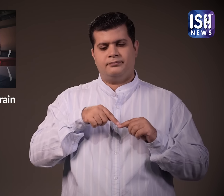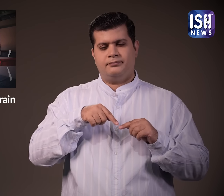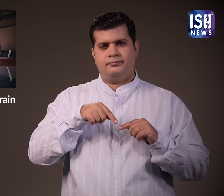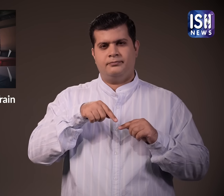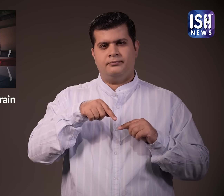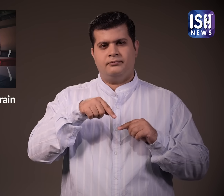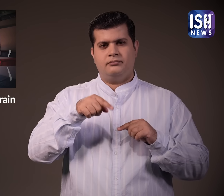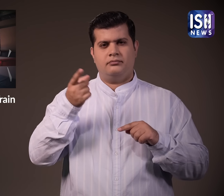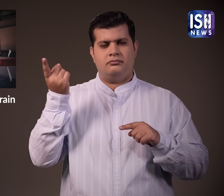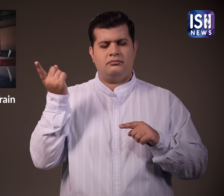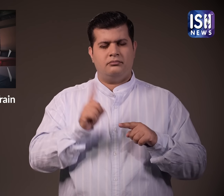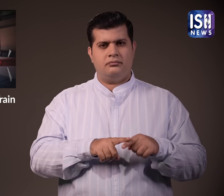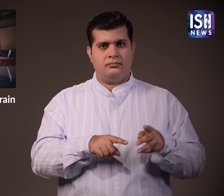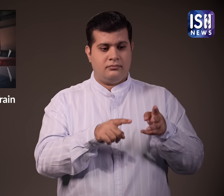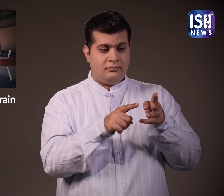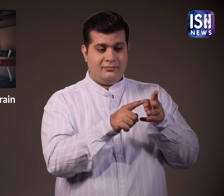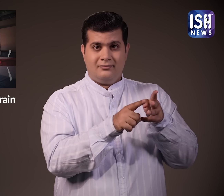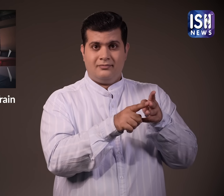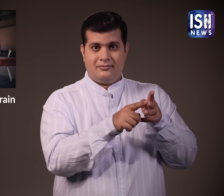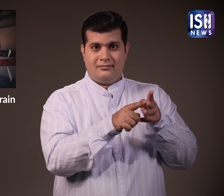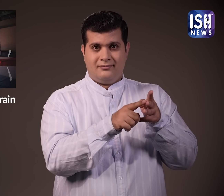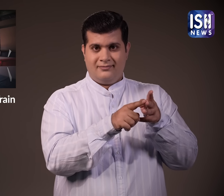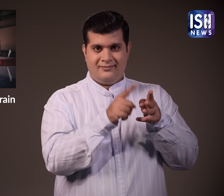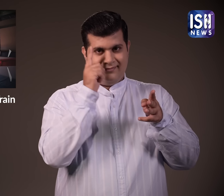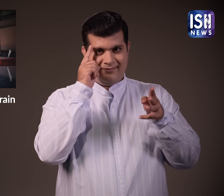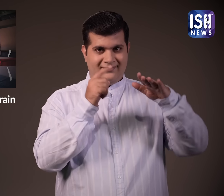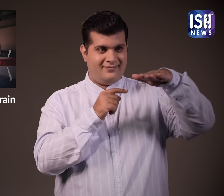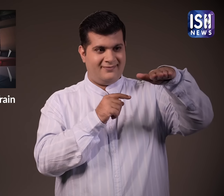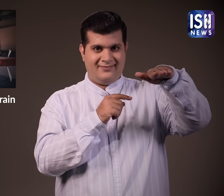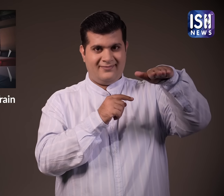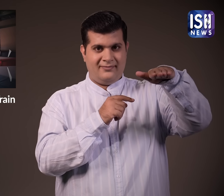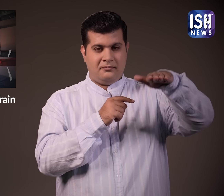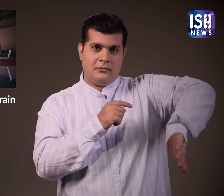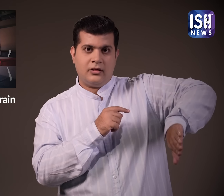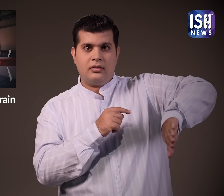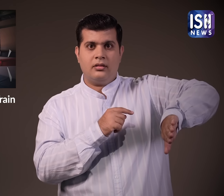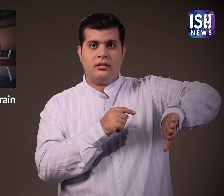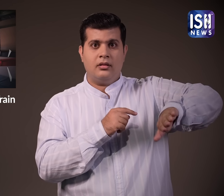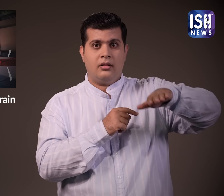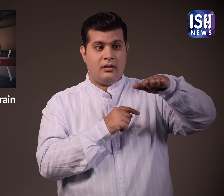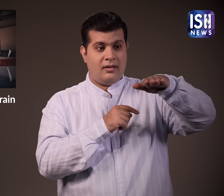जब अचानक बीच वाली बर्थ यात्री सहित उनके उपर गिर गई